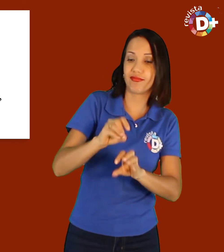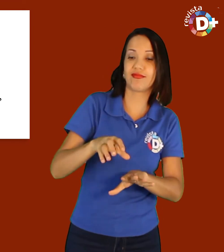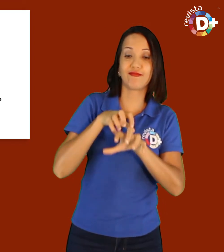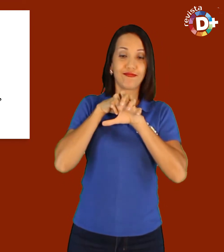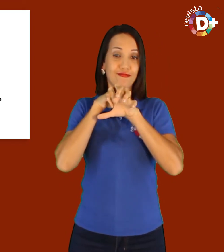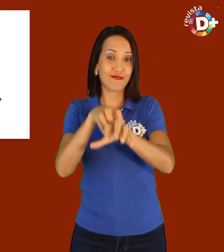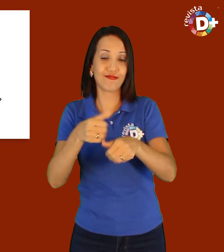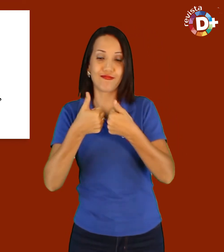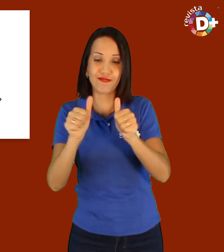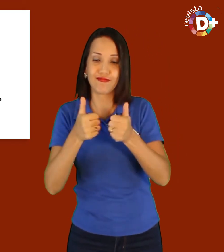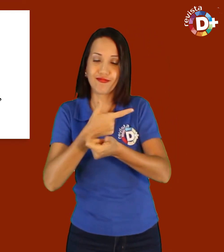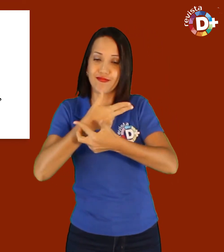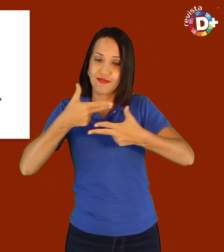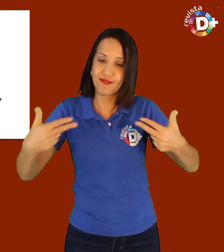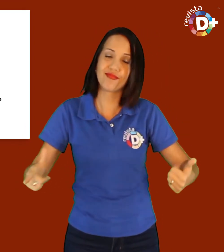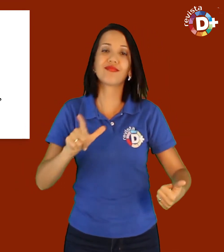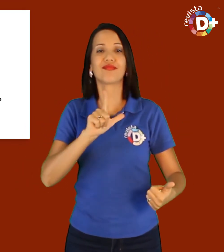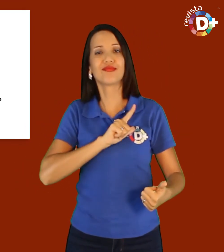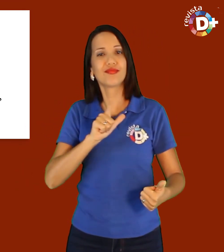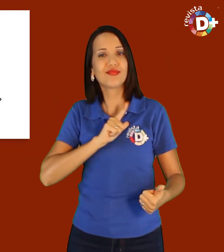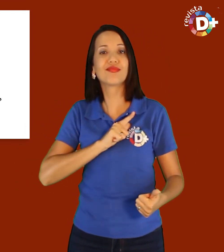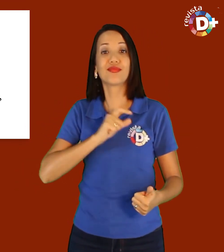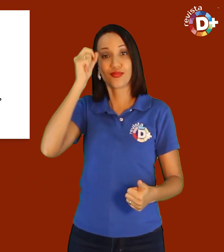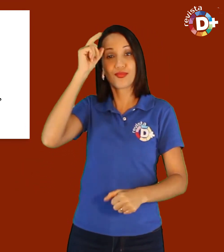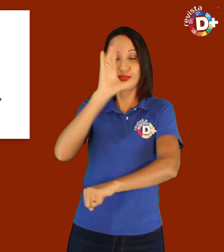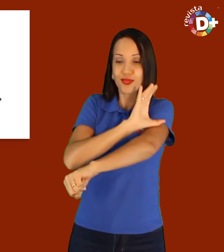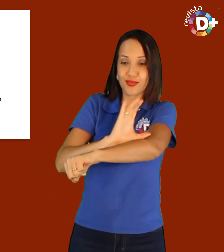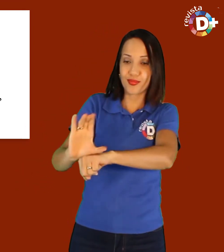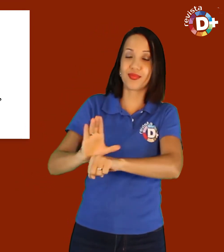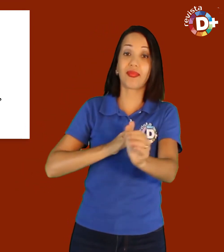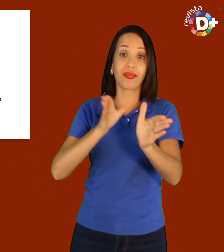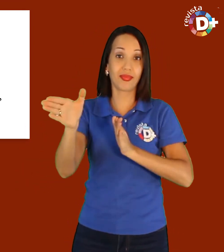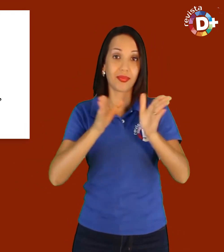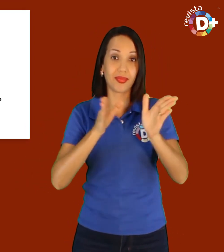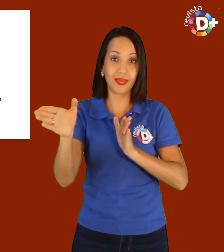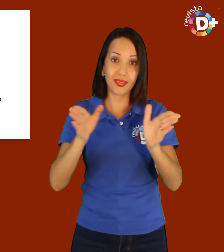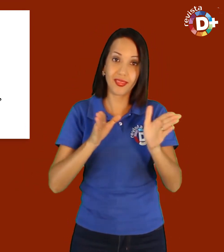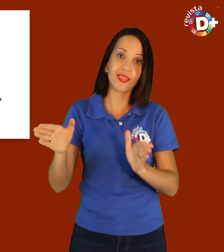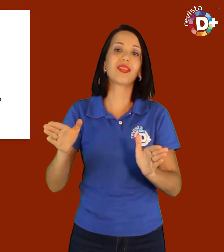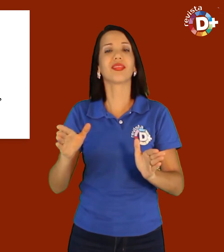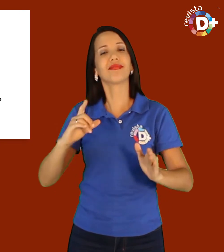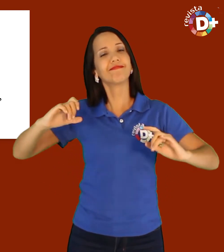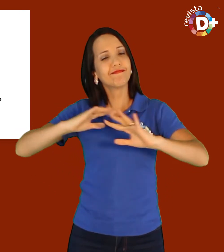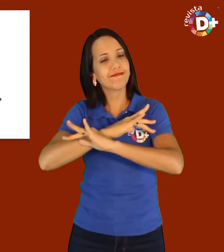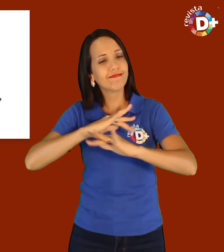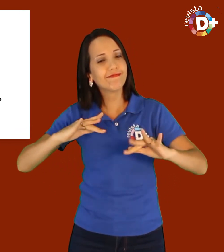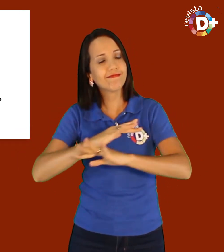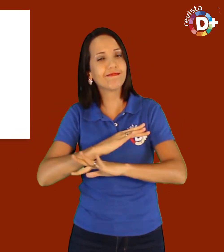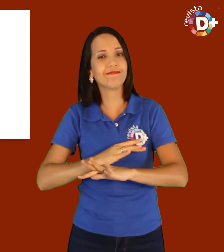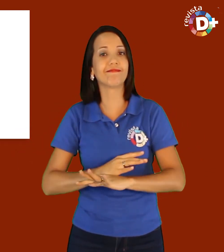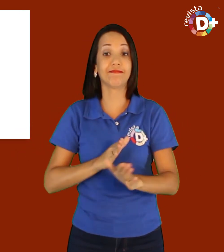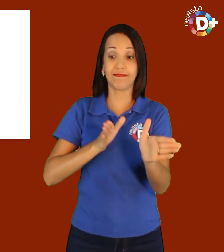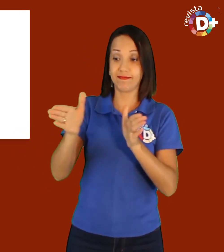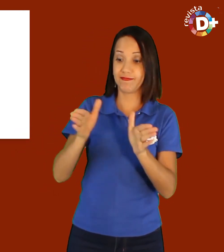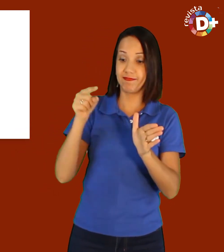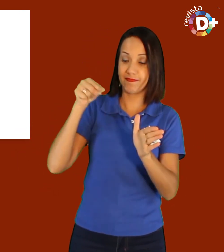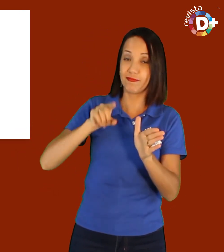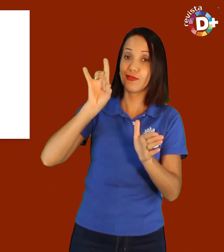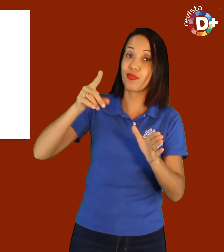educação, turismo, cultura, ação social, mobilidade urbana. Portanto, acessibilidade